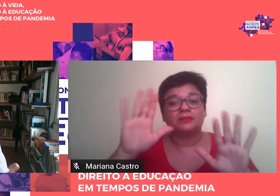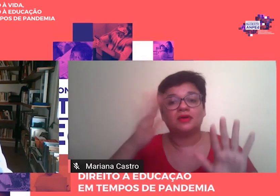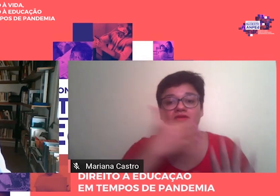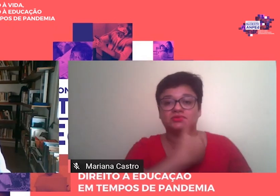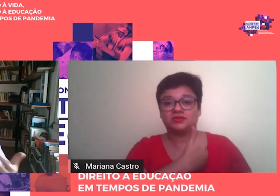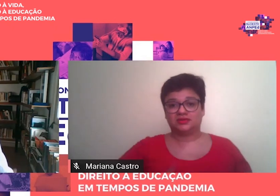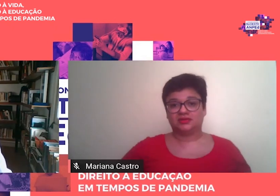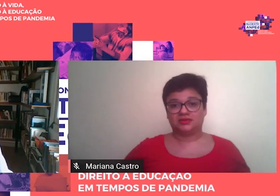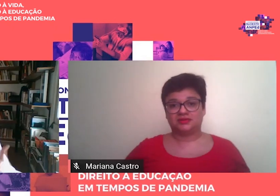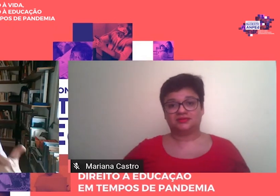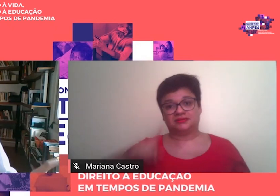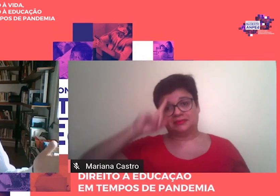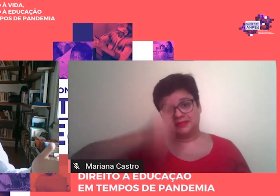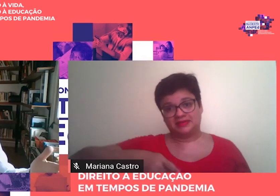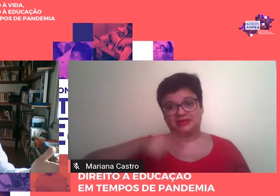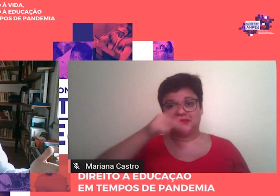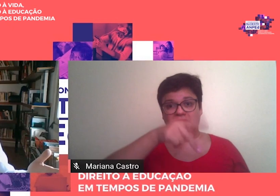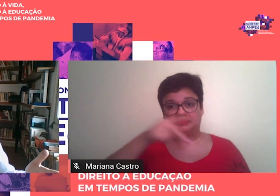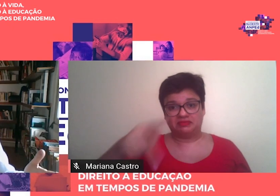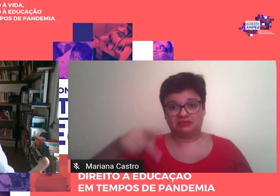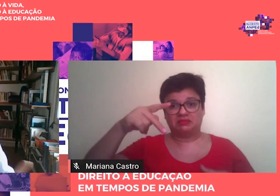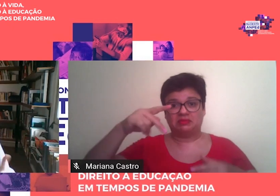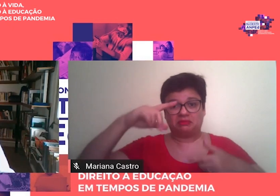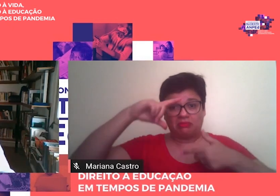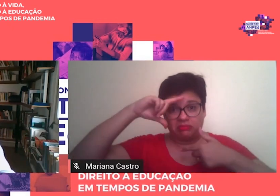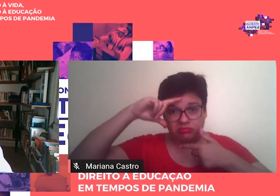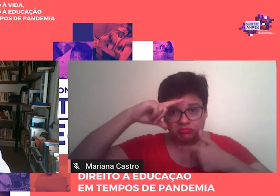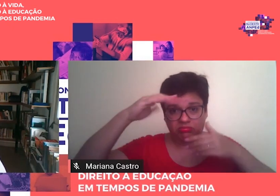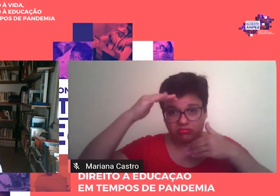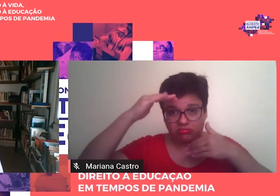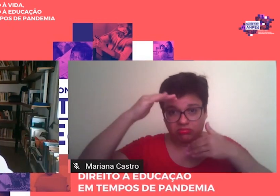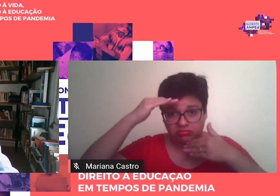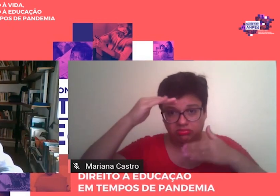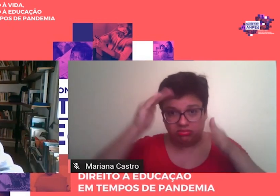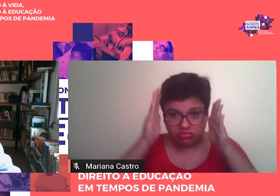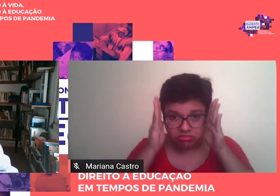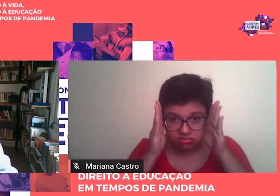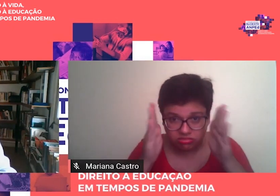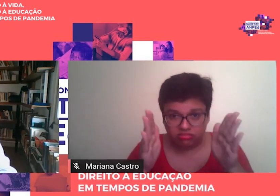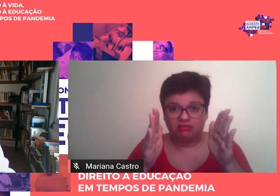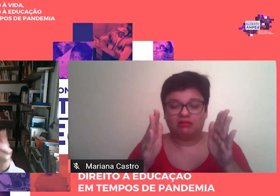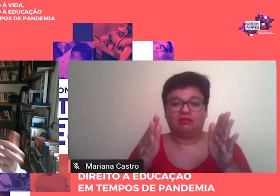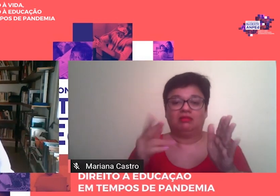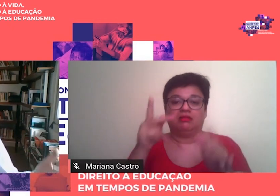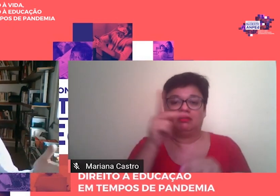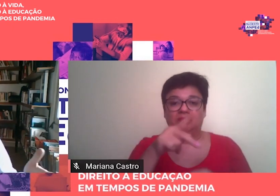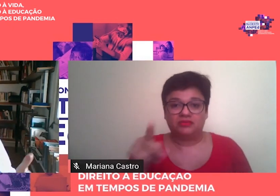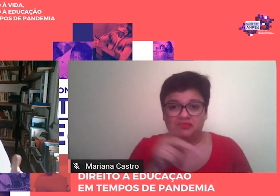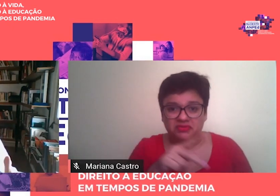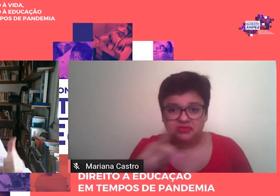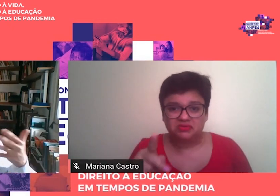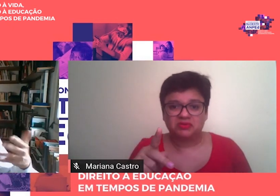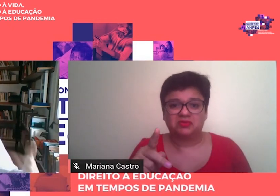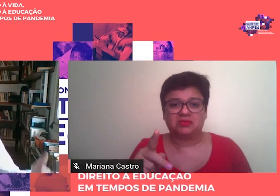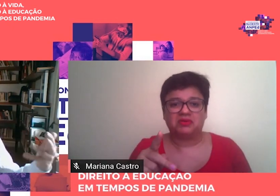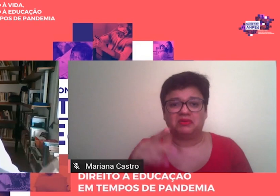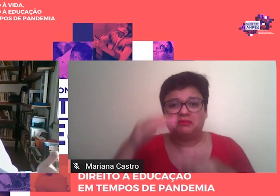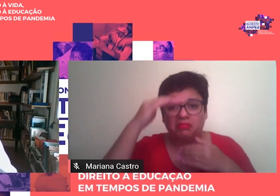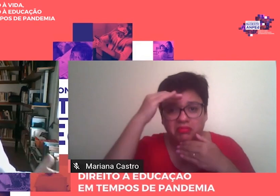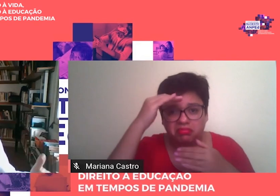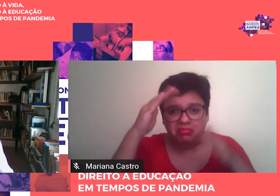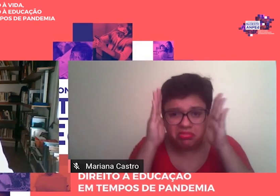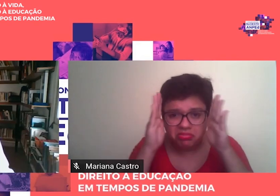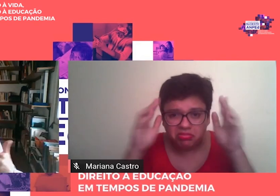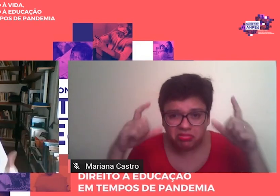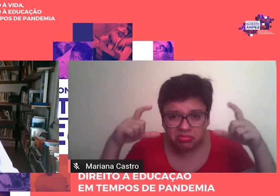insistem em formar professores curtos, né, em lugar de formar professores cultos, formam professores curtos, né, ou seja, em